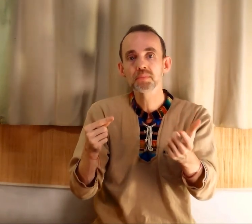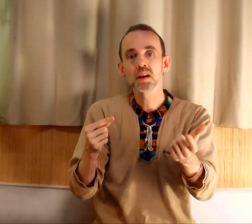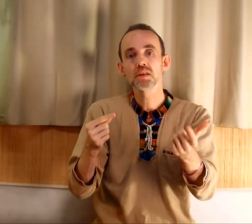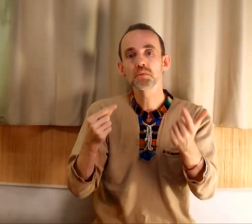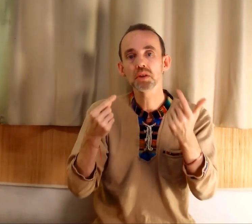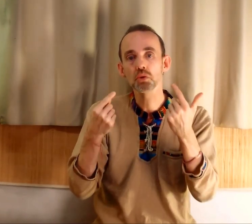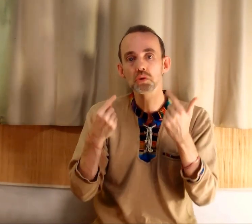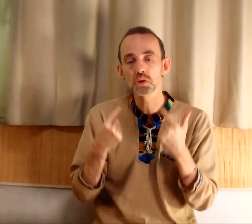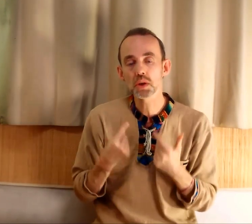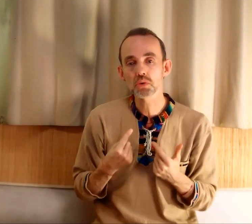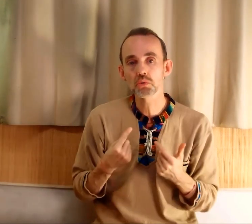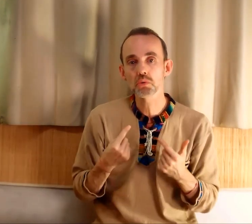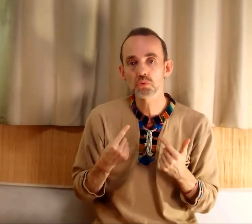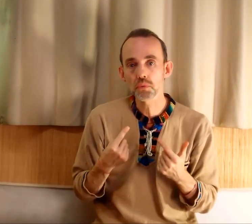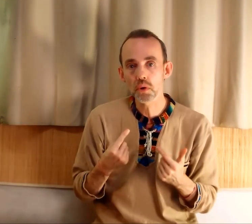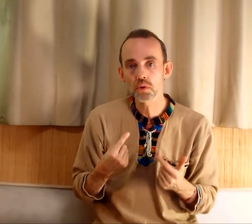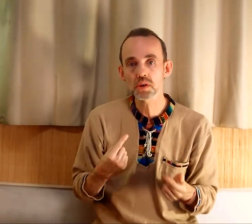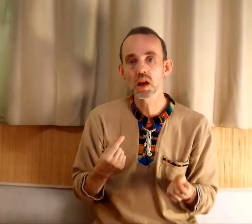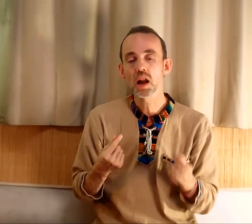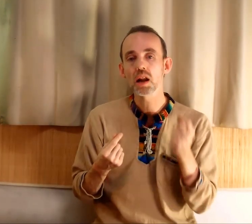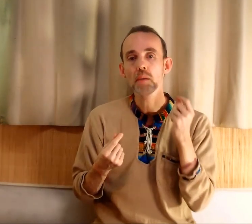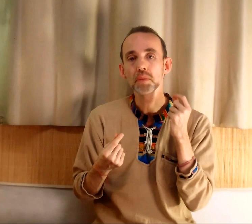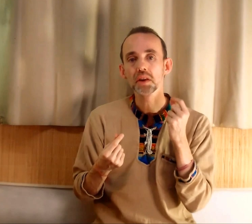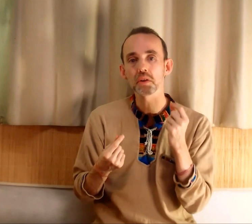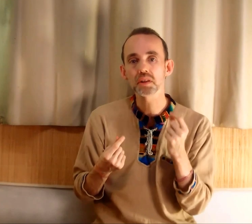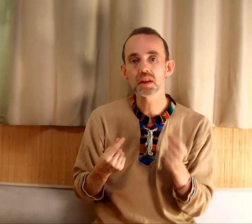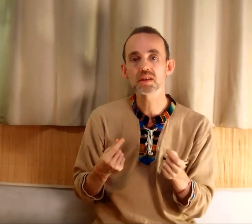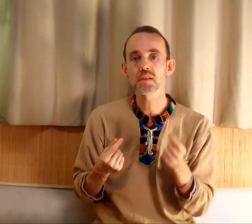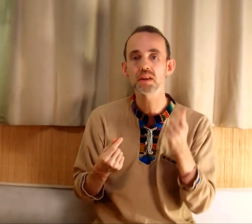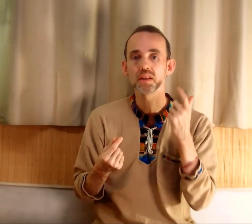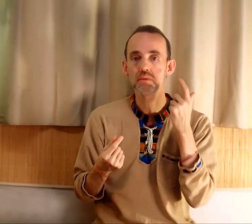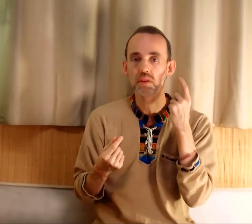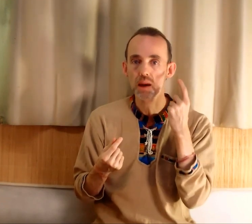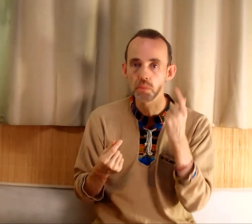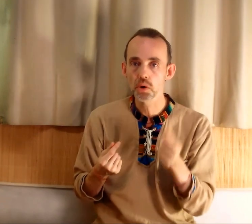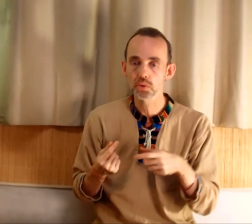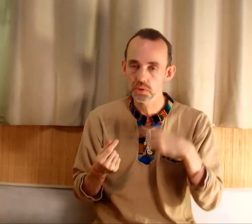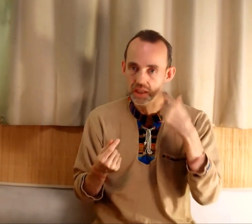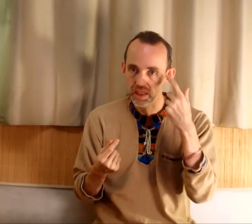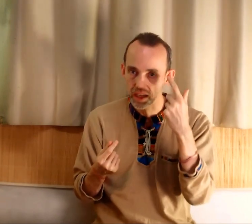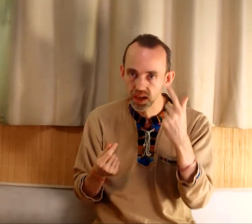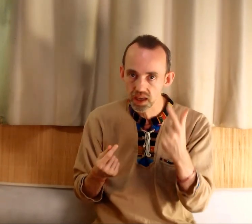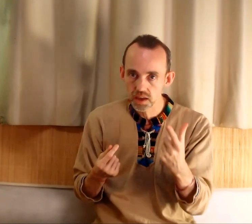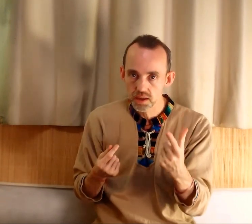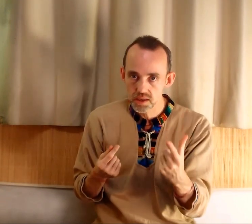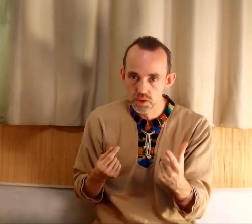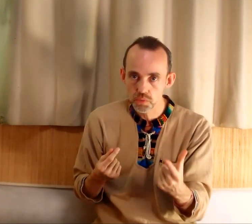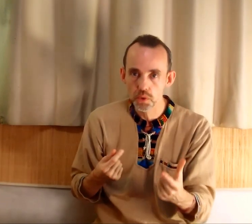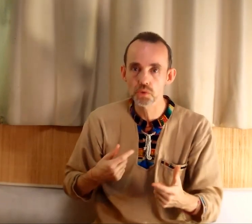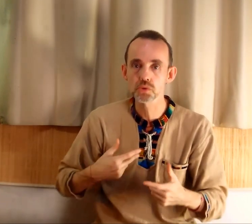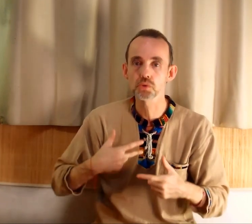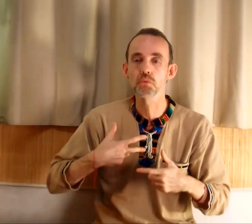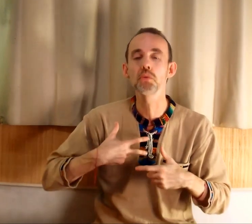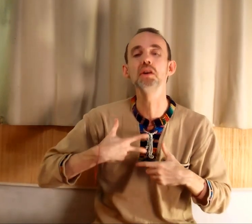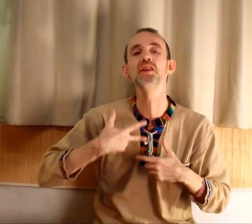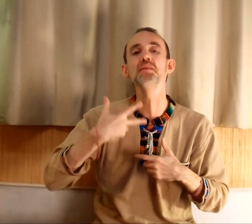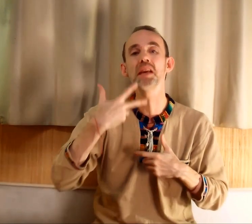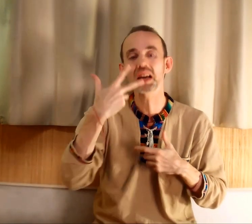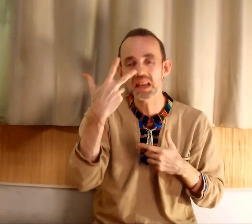si vous êtes dans une situation de souffrance, la priorité, ça va être d'abord de guérir cette souffrance, de vous libérer